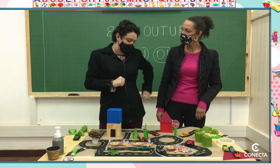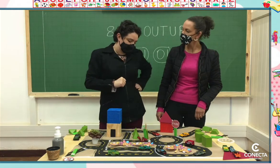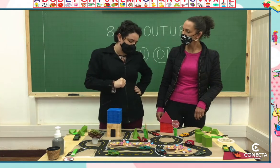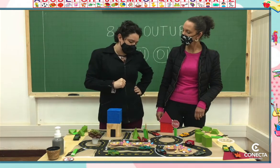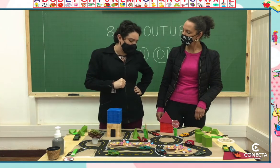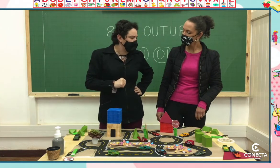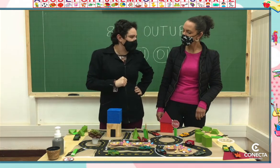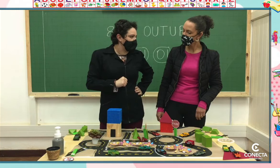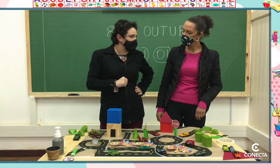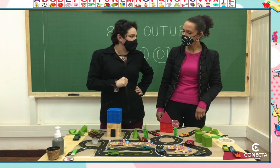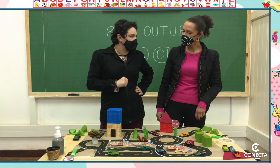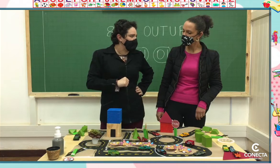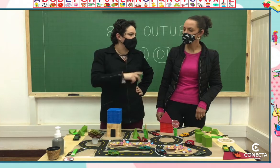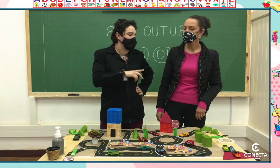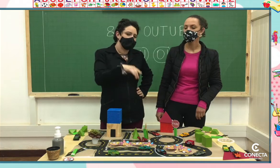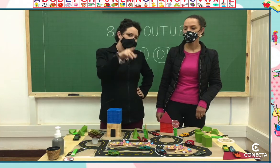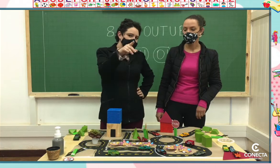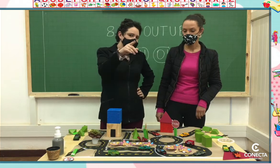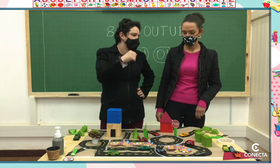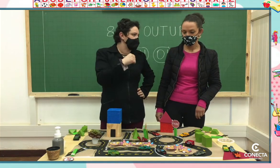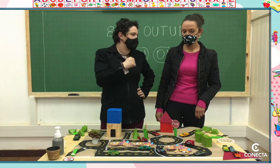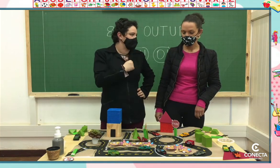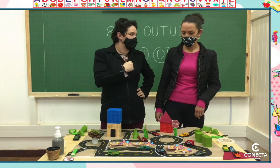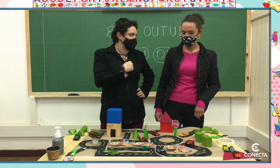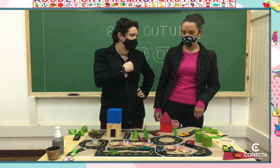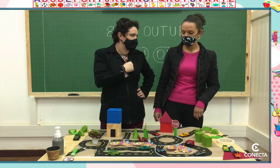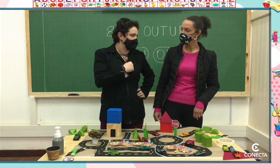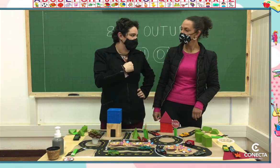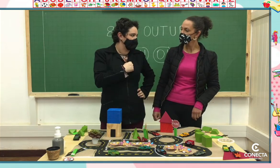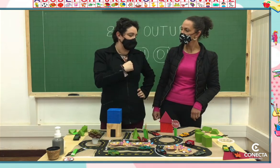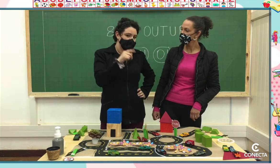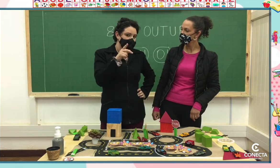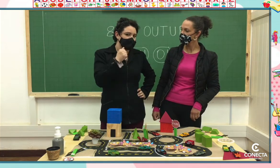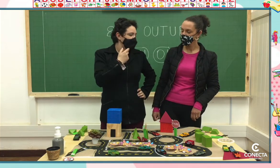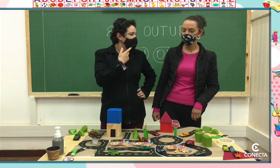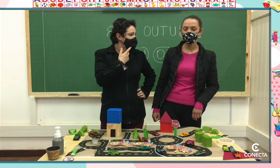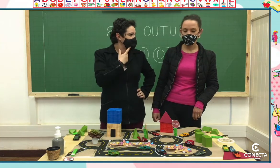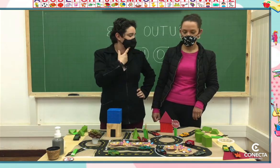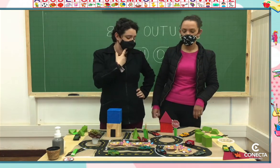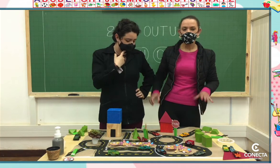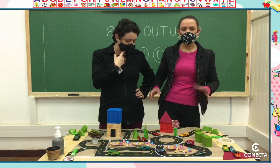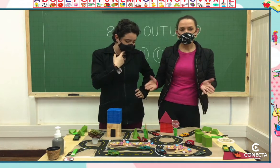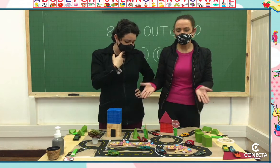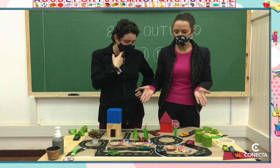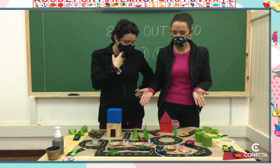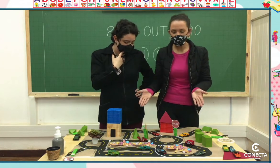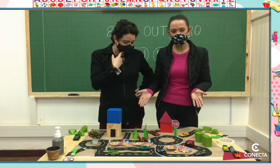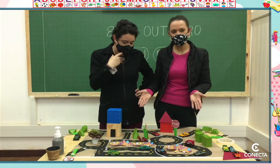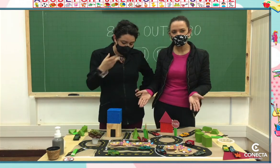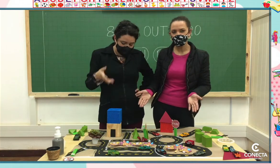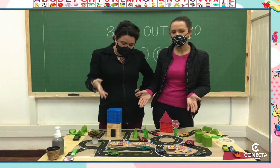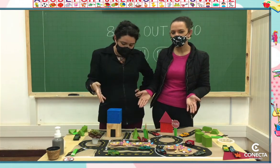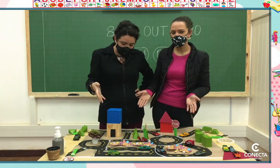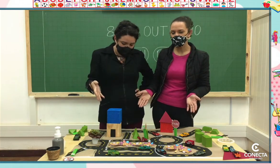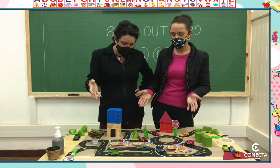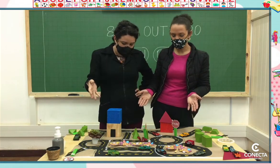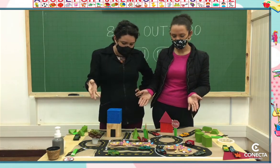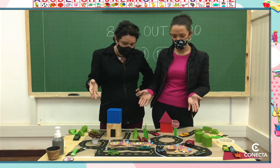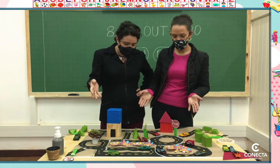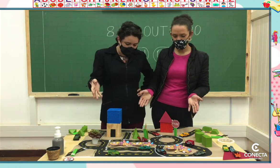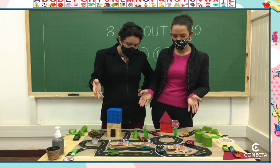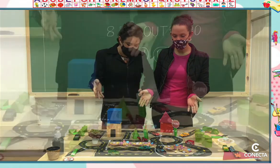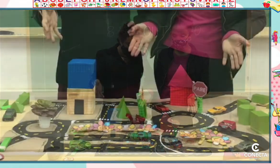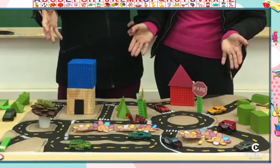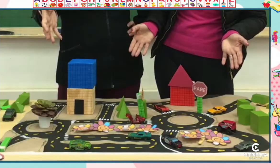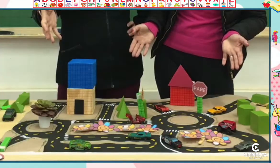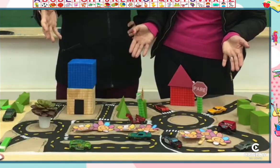E agora... Vamos brincar, E vamos deixar eles fazendo o deles em casa? O você acha? Crianças, que vocês acharam da nossa